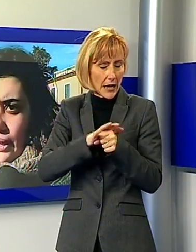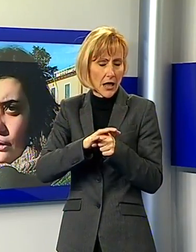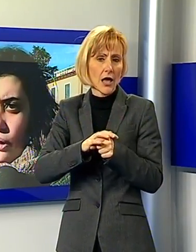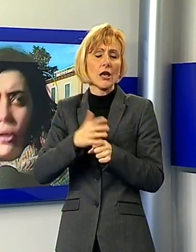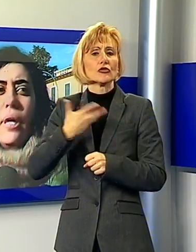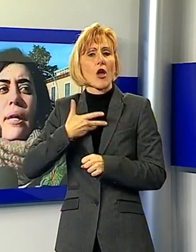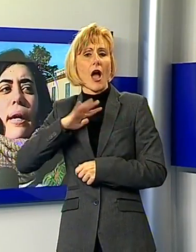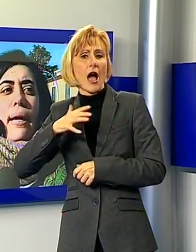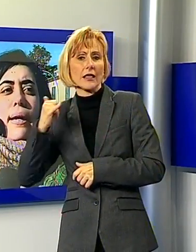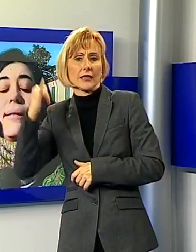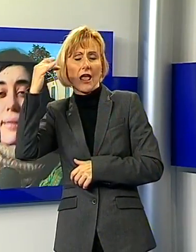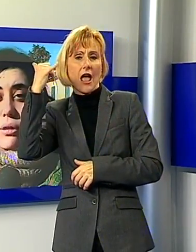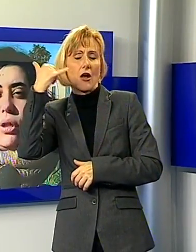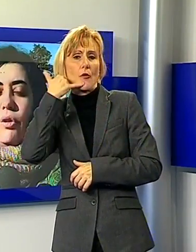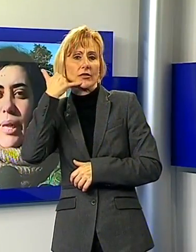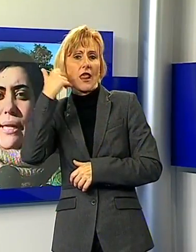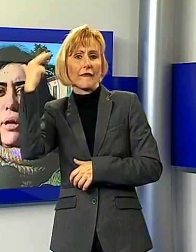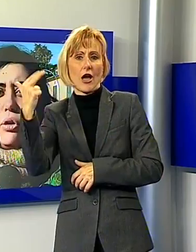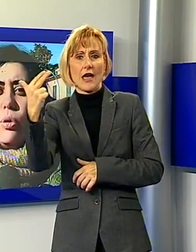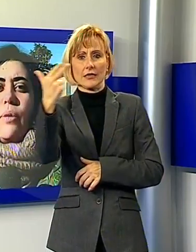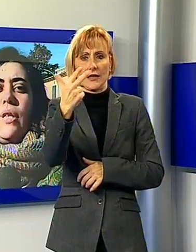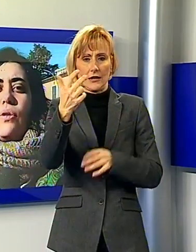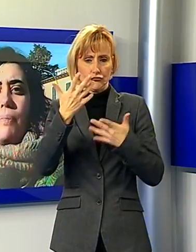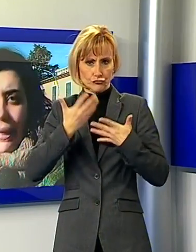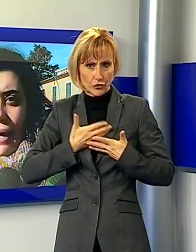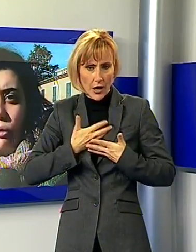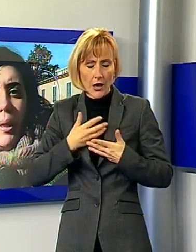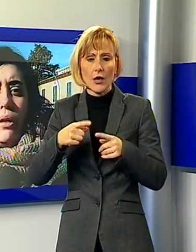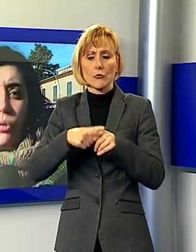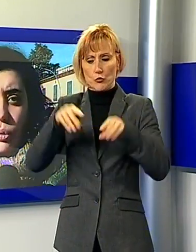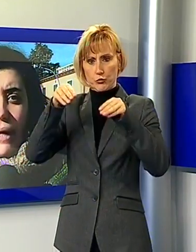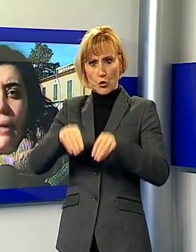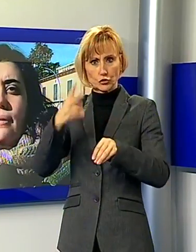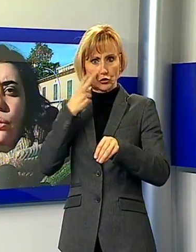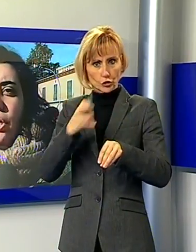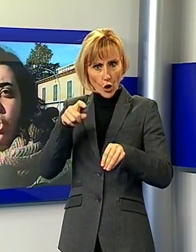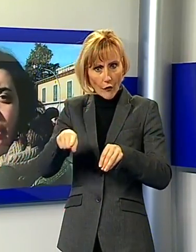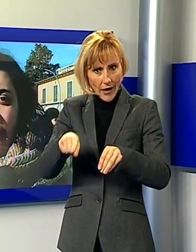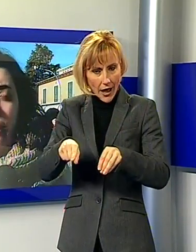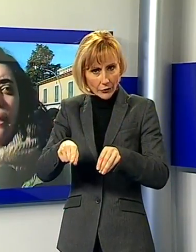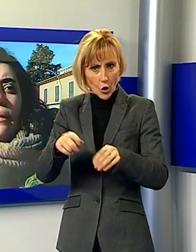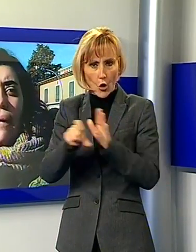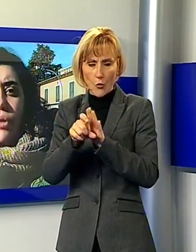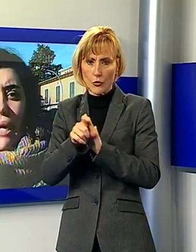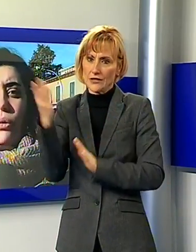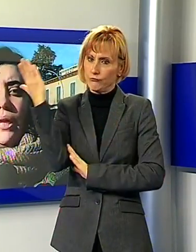territorio. Il sito individualizzato dal comune è un sito sbagliato perché non tutela la salute dei cittadini. Siamo usatori di